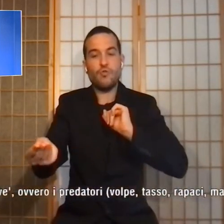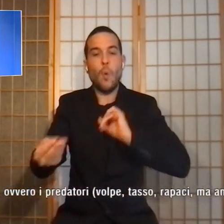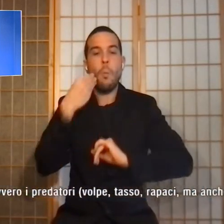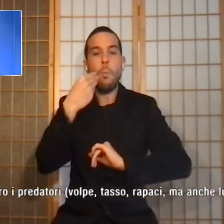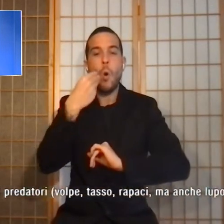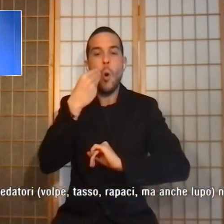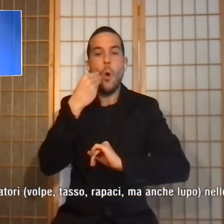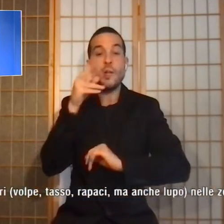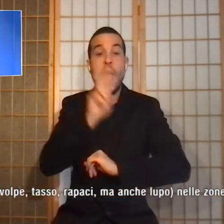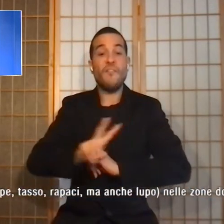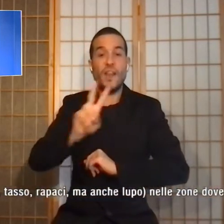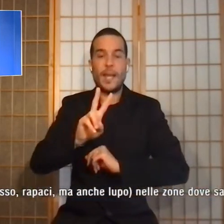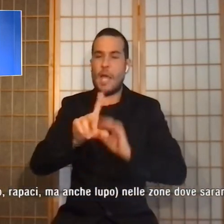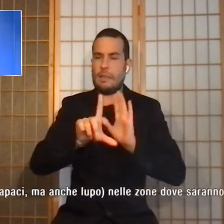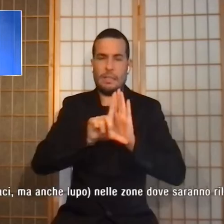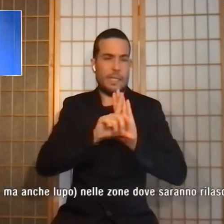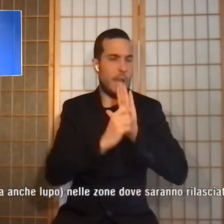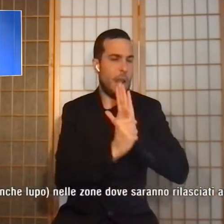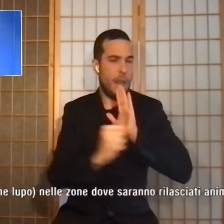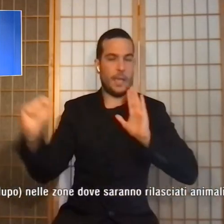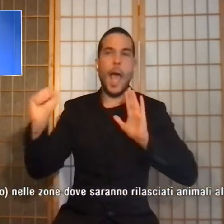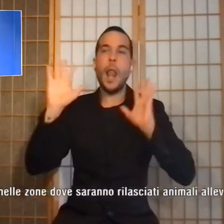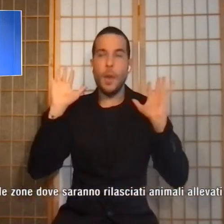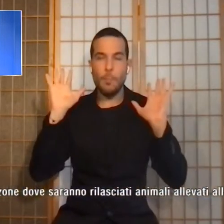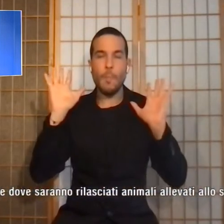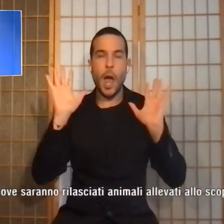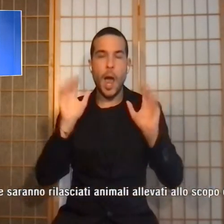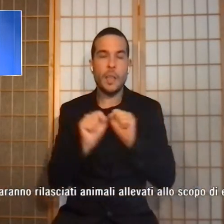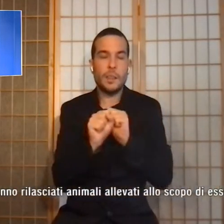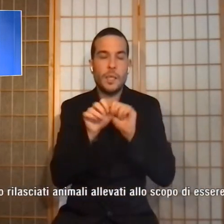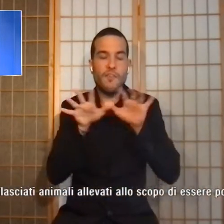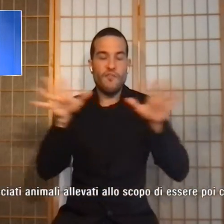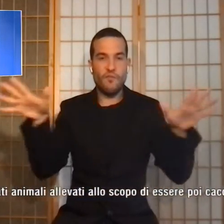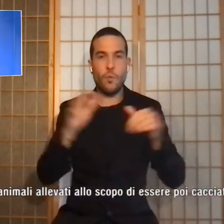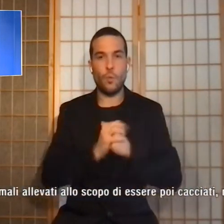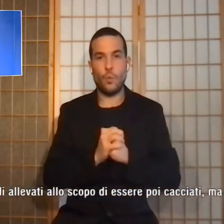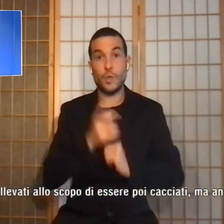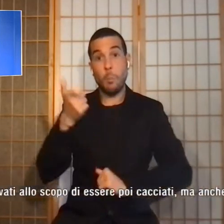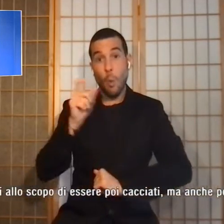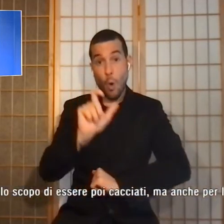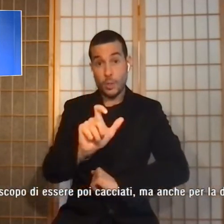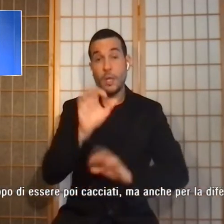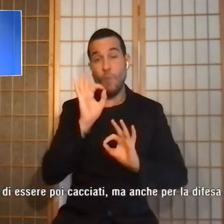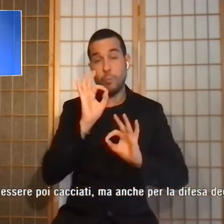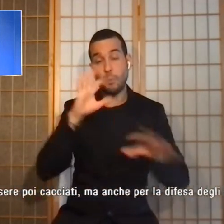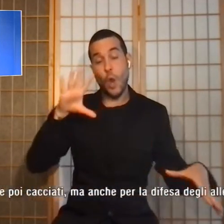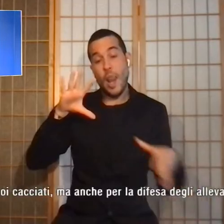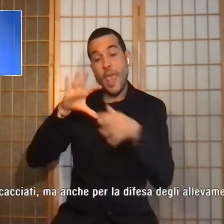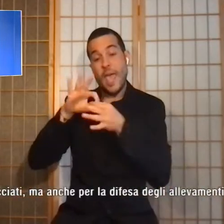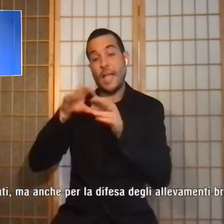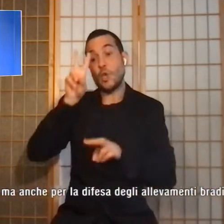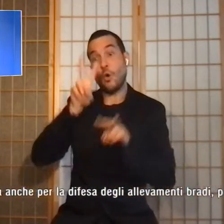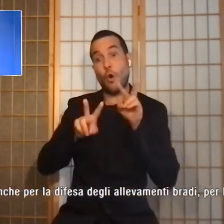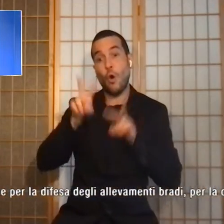illegale ancora diffusa, i cui motivi sono tradizionalmente legati al controllo delle